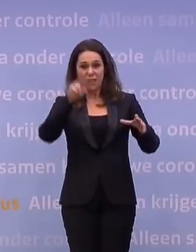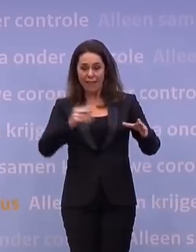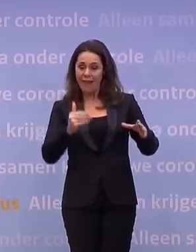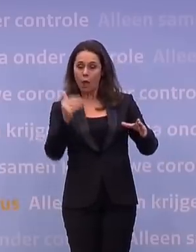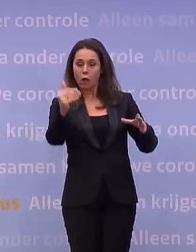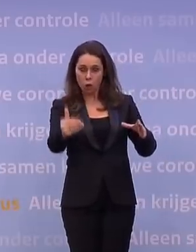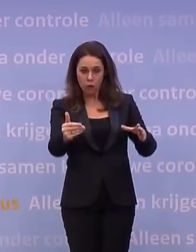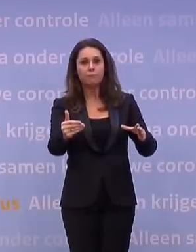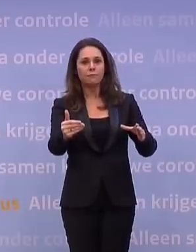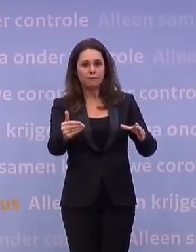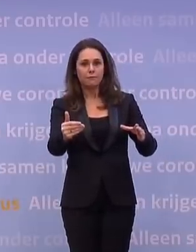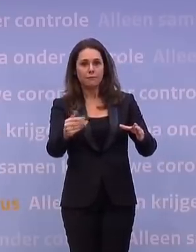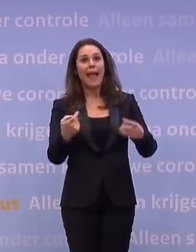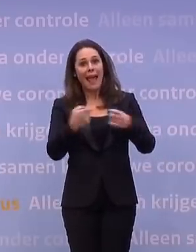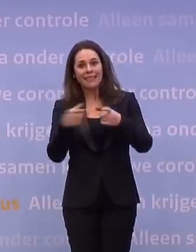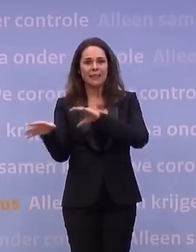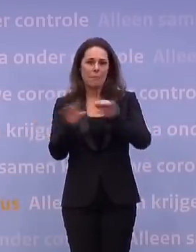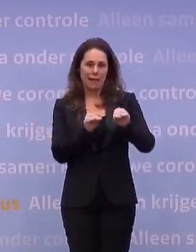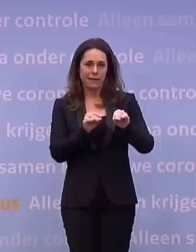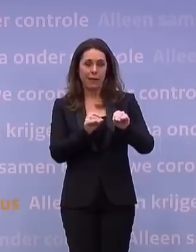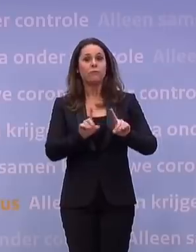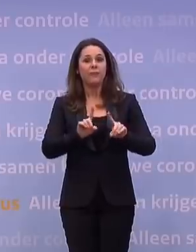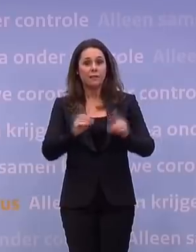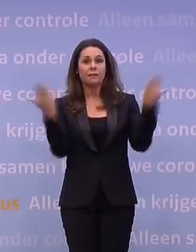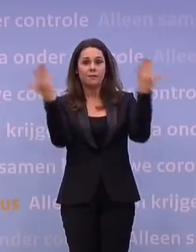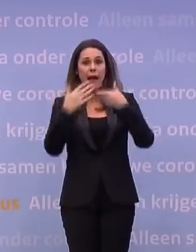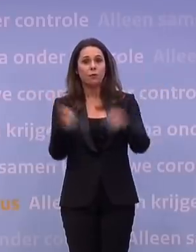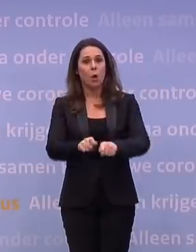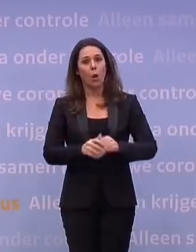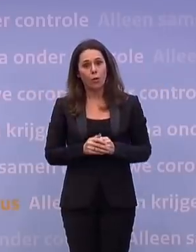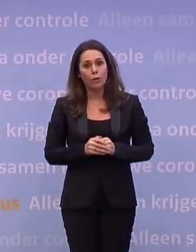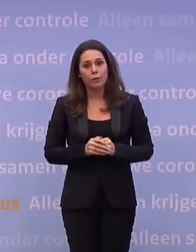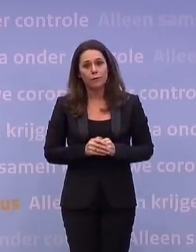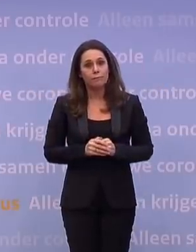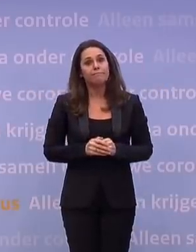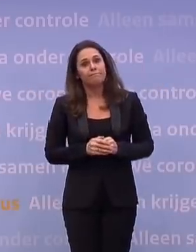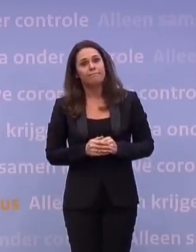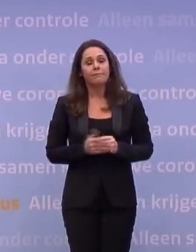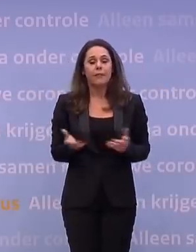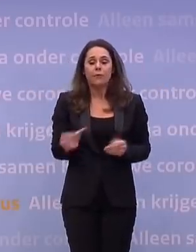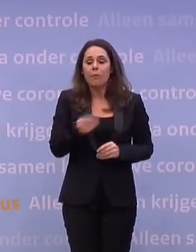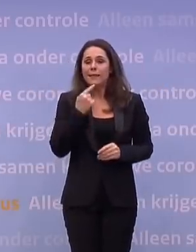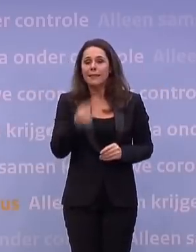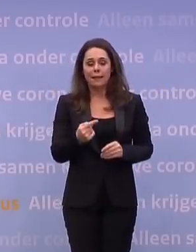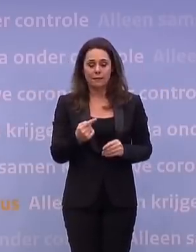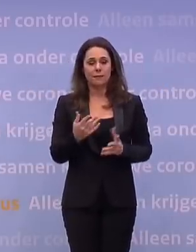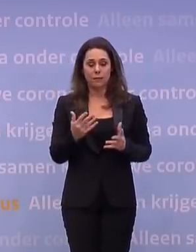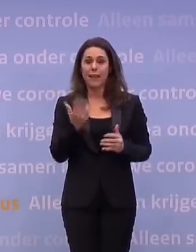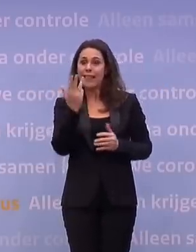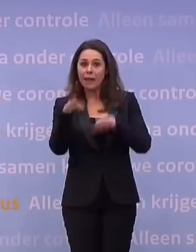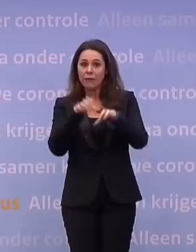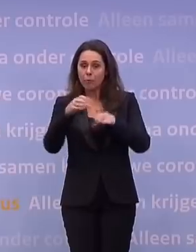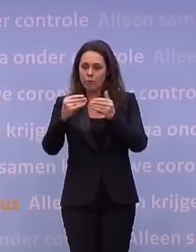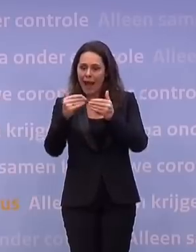Dat is ons voornemen. Dat is die avondklok. En het enige wat ik wil zeggen is dat wij, als we al meer moeten doen naar de